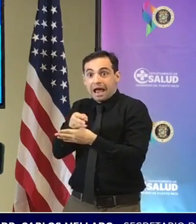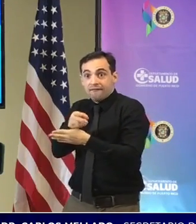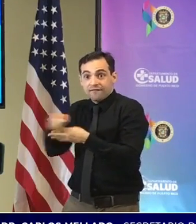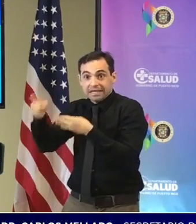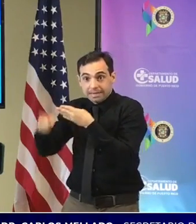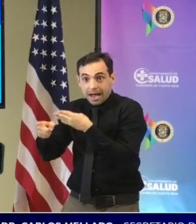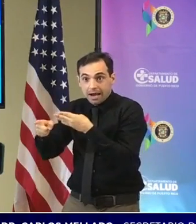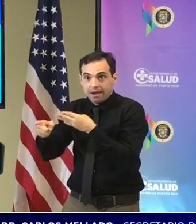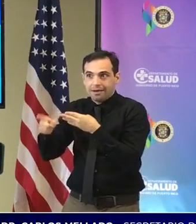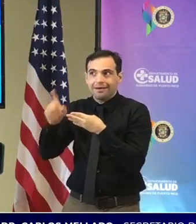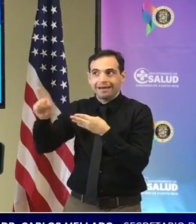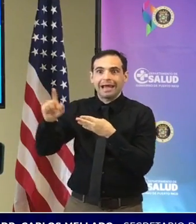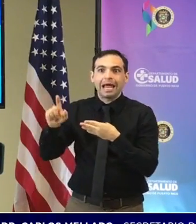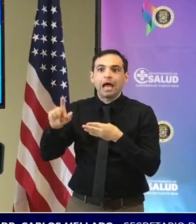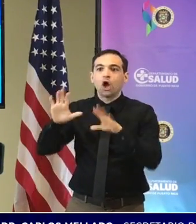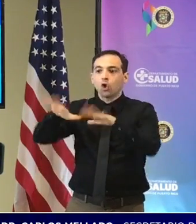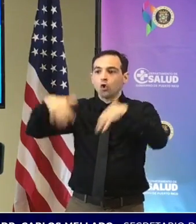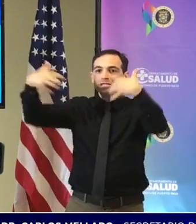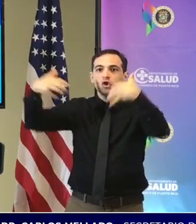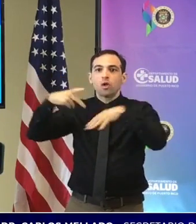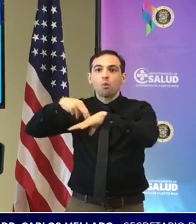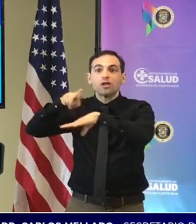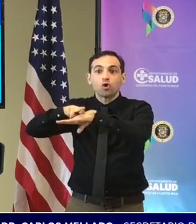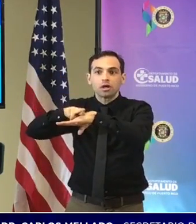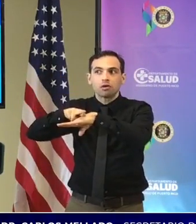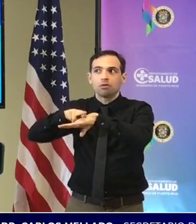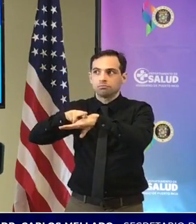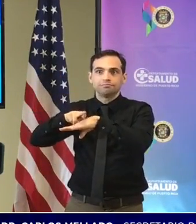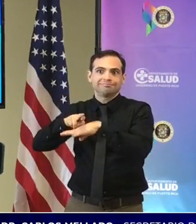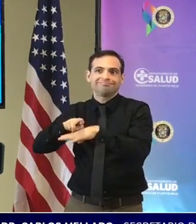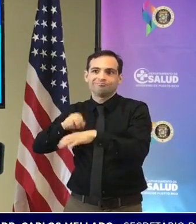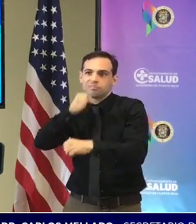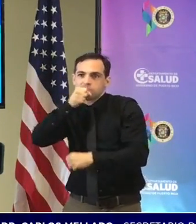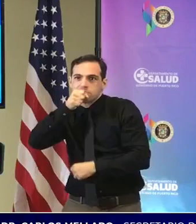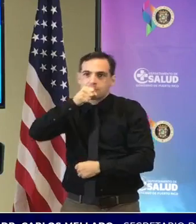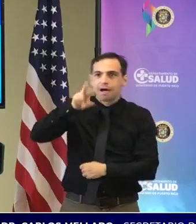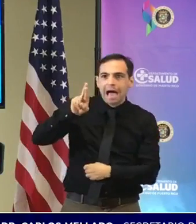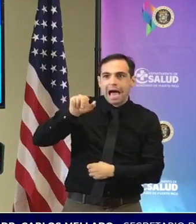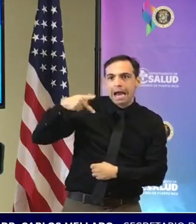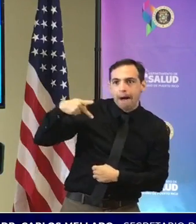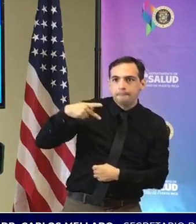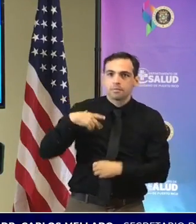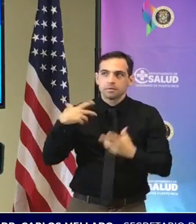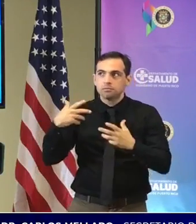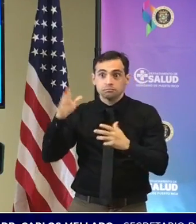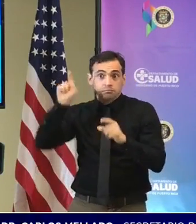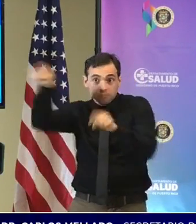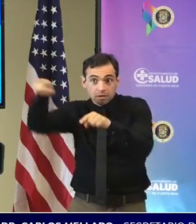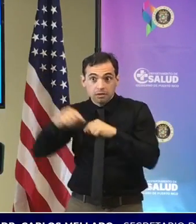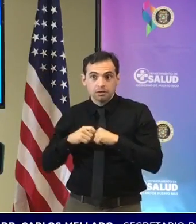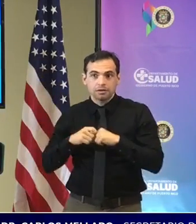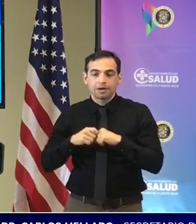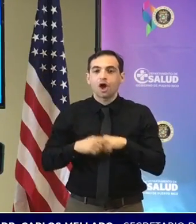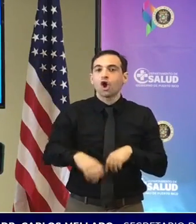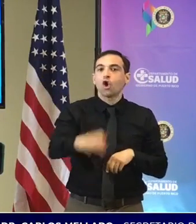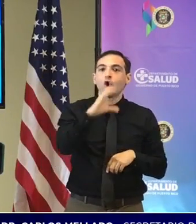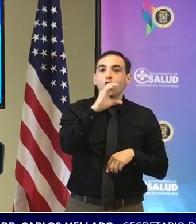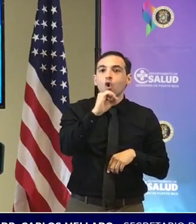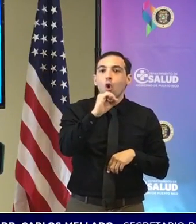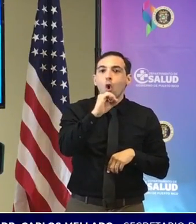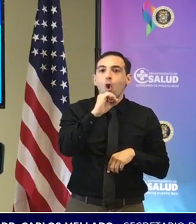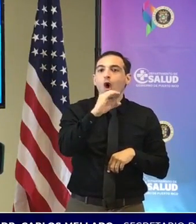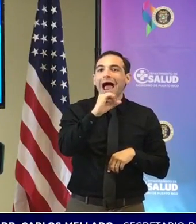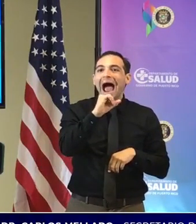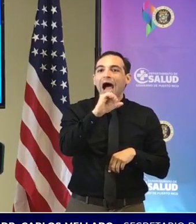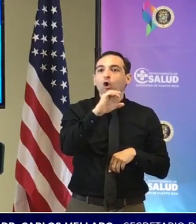un rapero que estará en el coliseo de Puerto Rico que llama mucha gente también hay unas actividades en el Coca-Cola Music Hall también asistirá